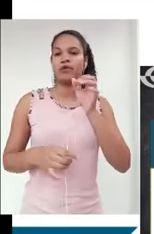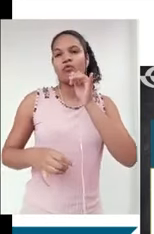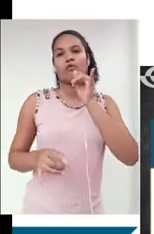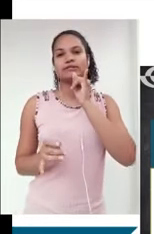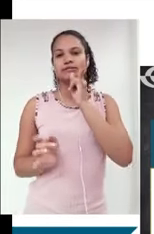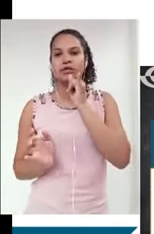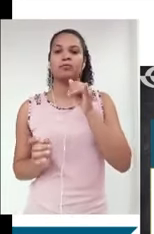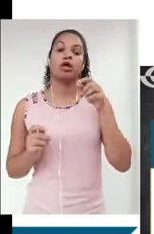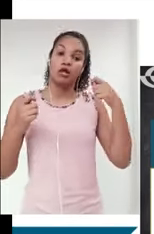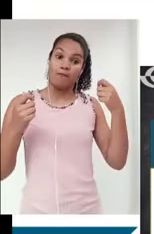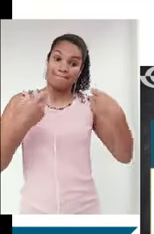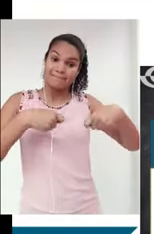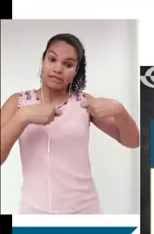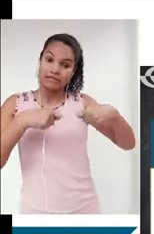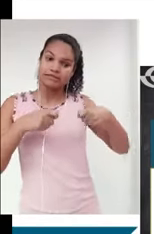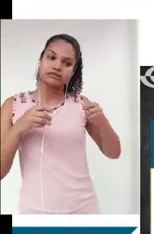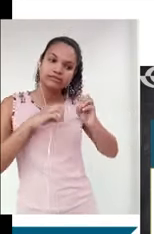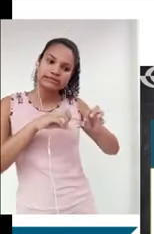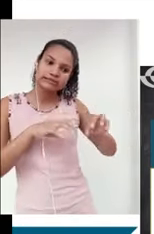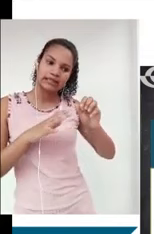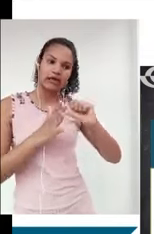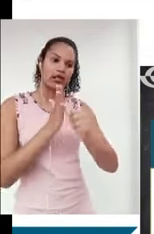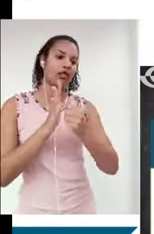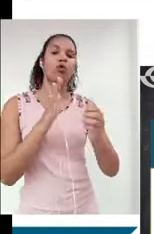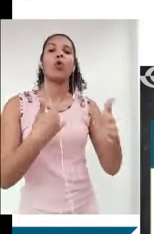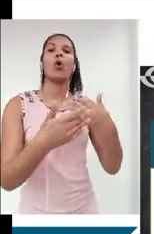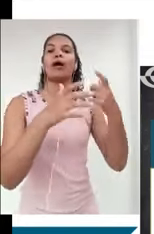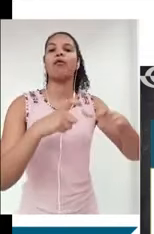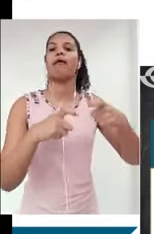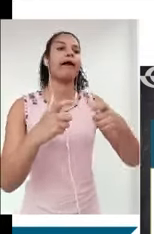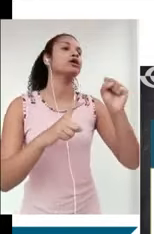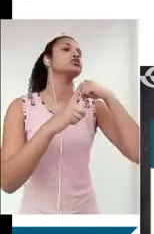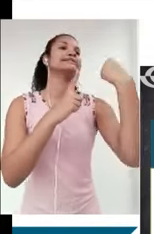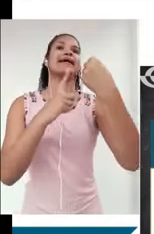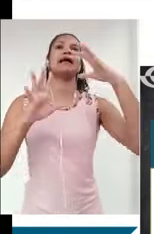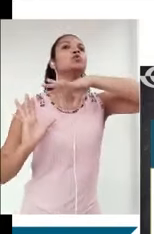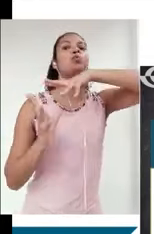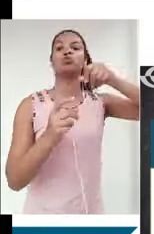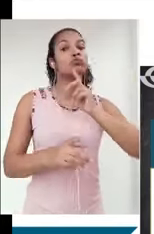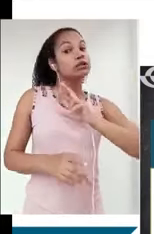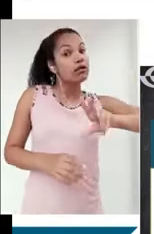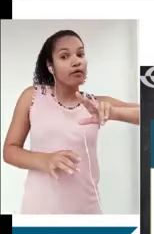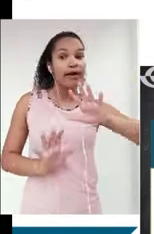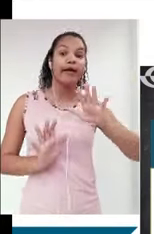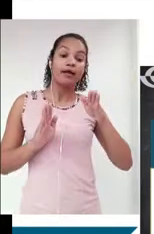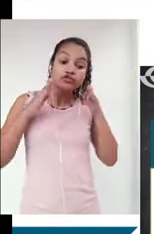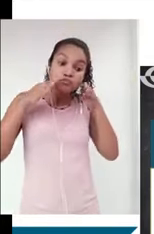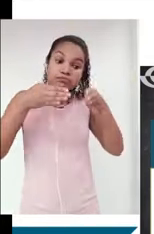preciso trabalhar esses portadores de síndrome de Down não em outro, qualquer ambiente, não só na sociedade, mas em específico nesse